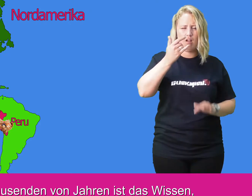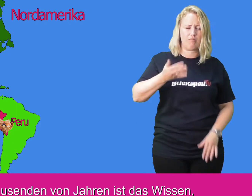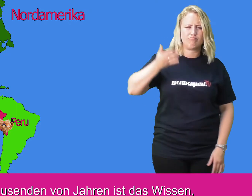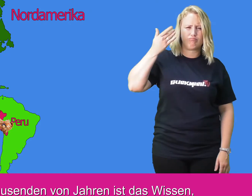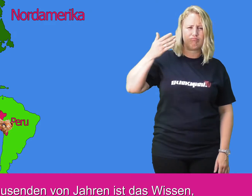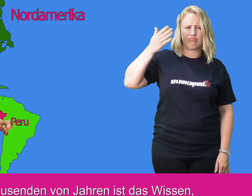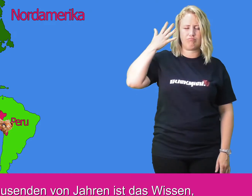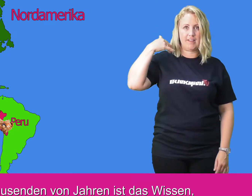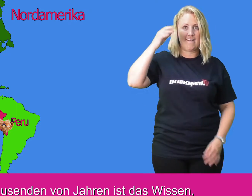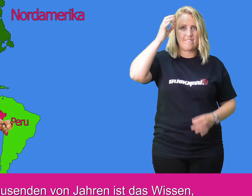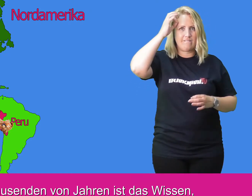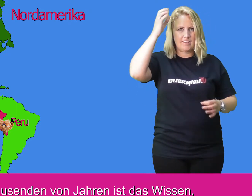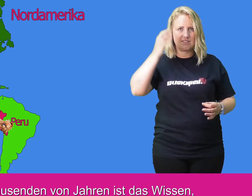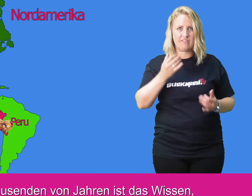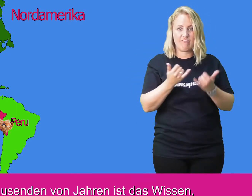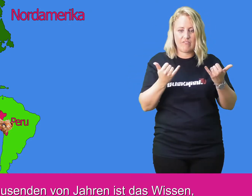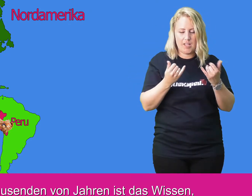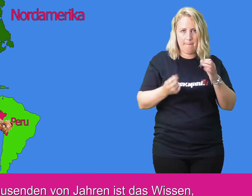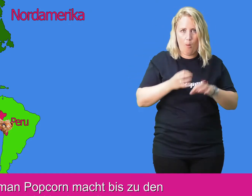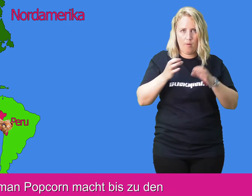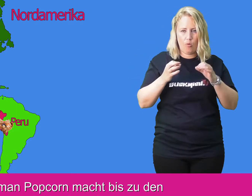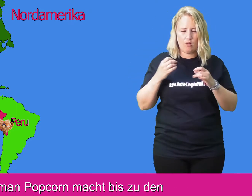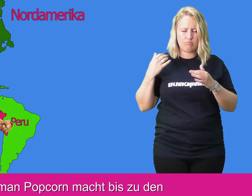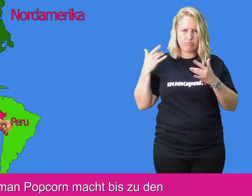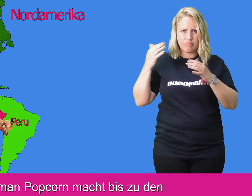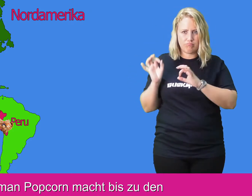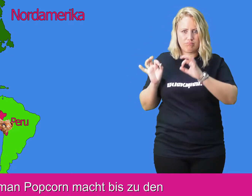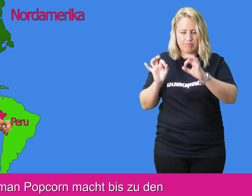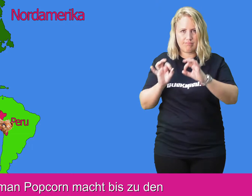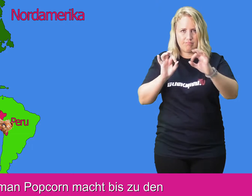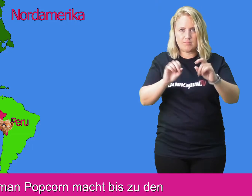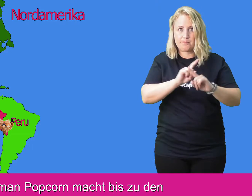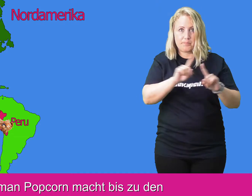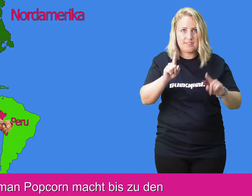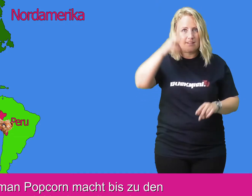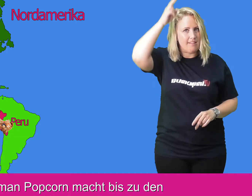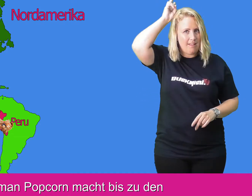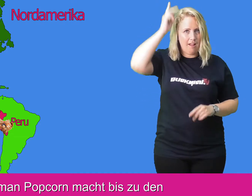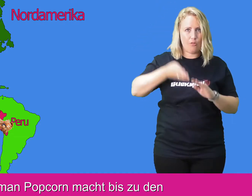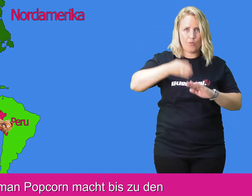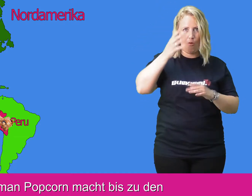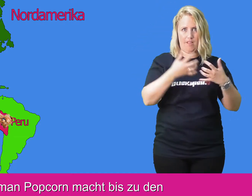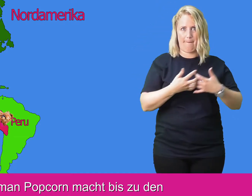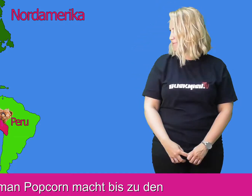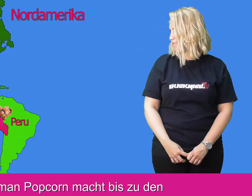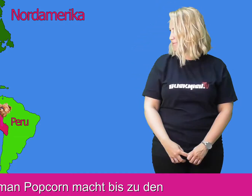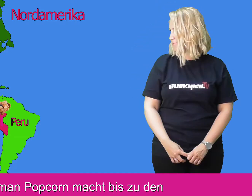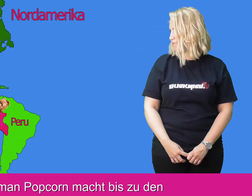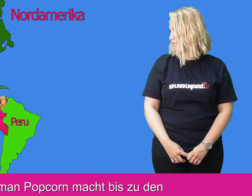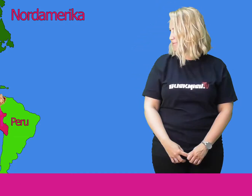In vielen Tausenden von Jahren ist das Wissen, wie man Popcorn macht, bis zu den Indianern nach Nordamerika gekommen.